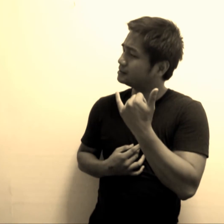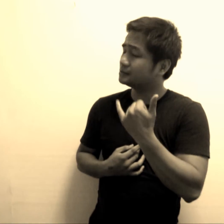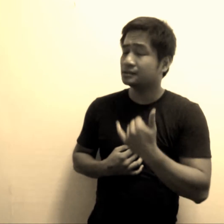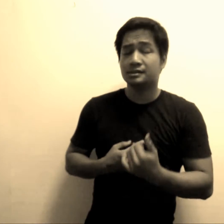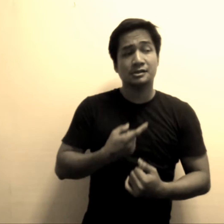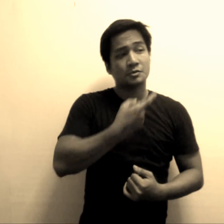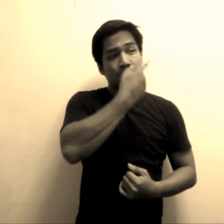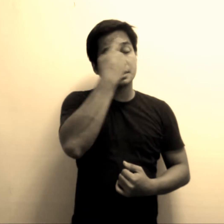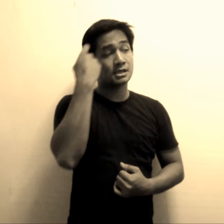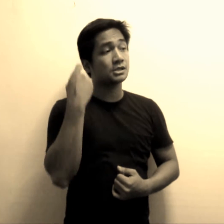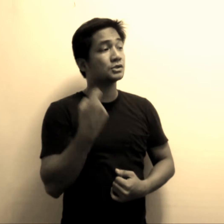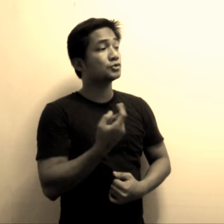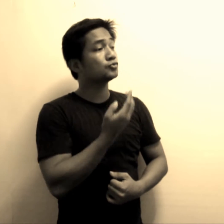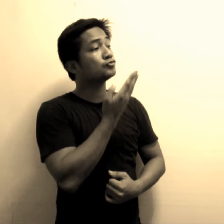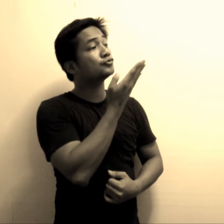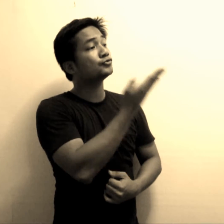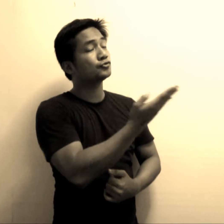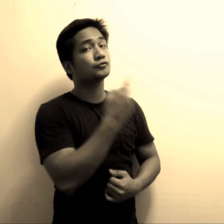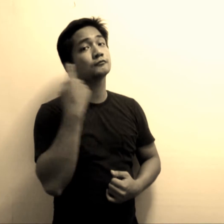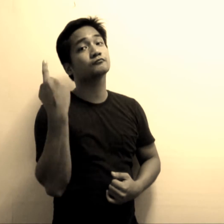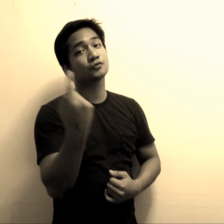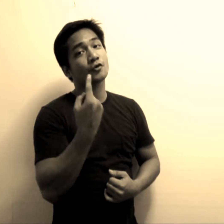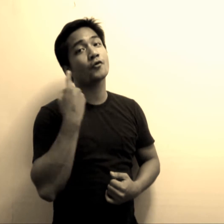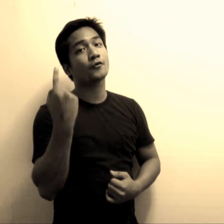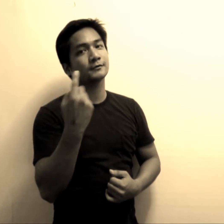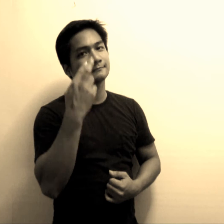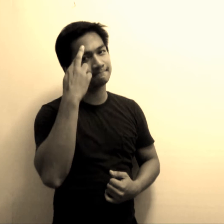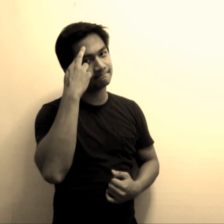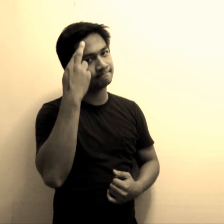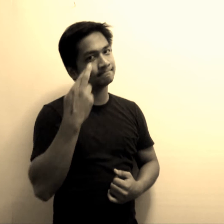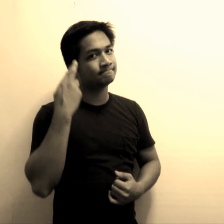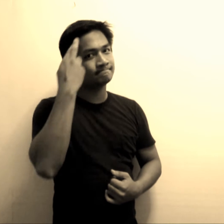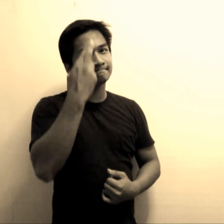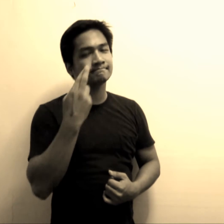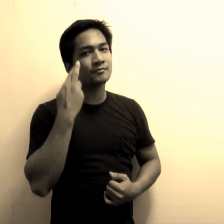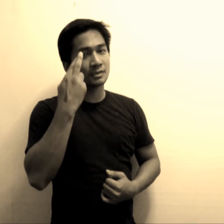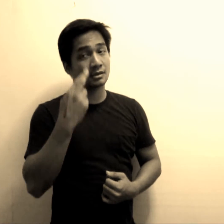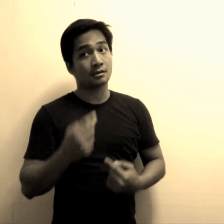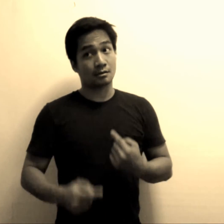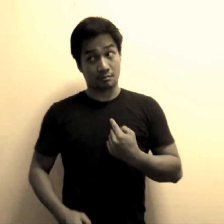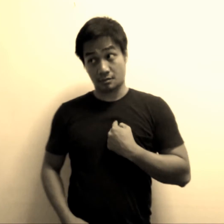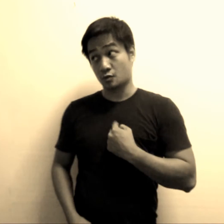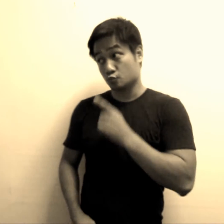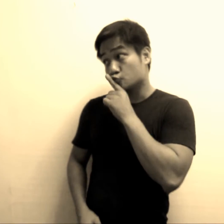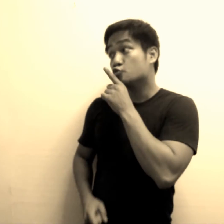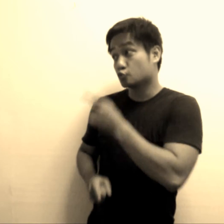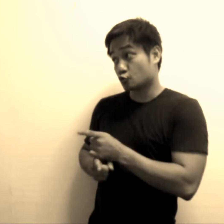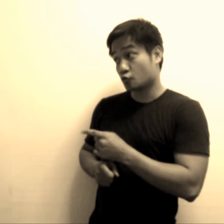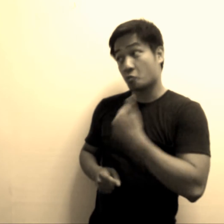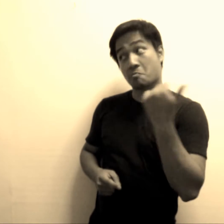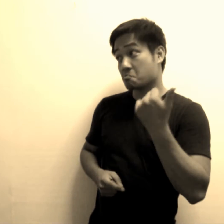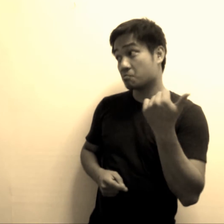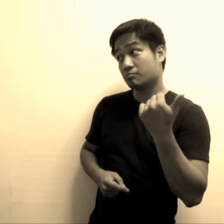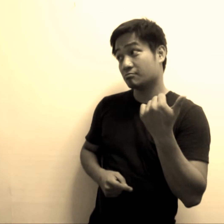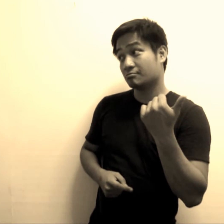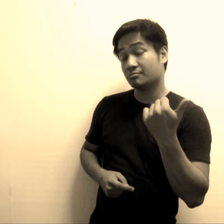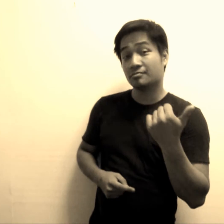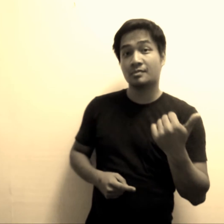Ikaw ra ang hinundan Ako ragyut wanay uban